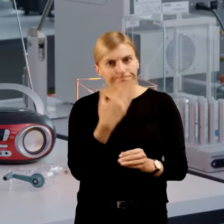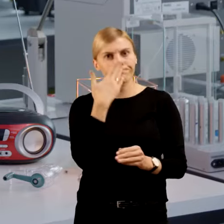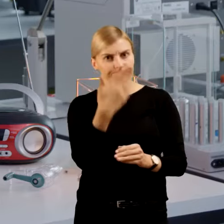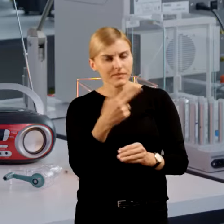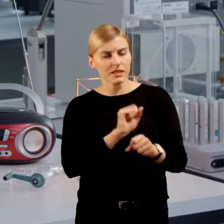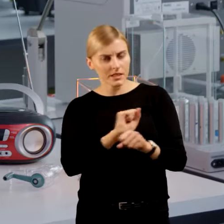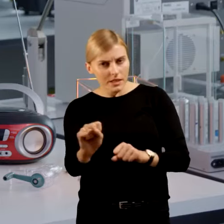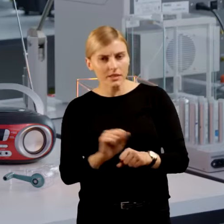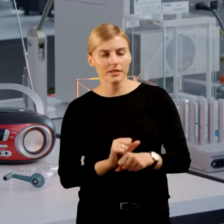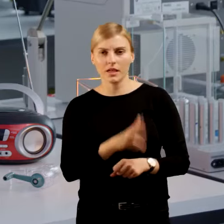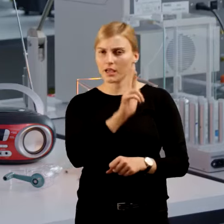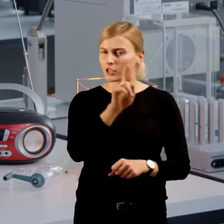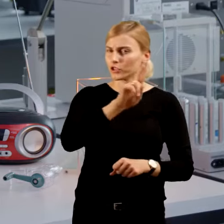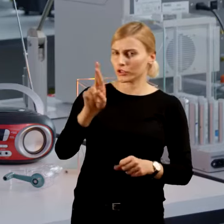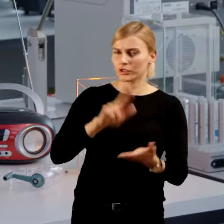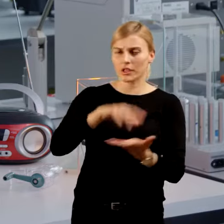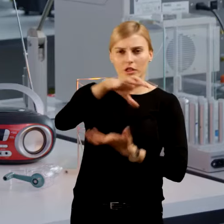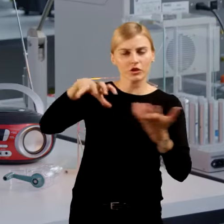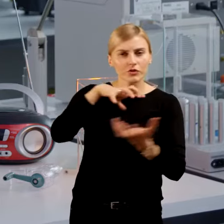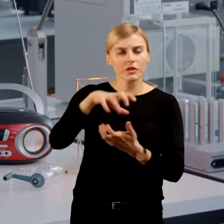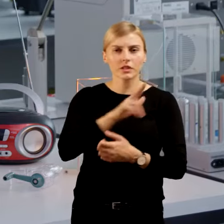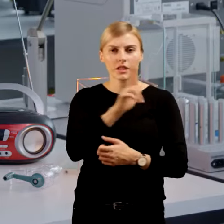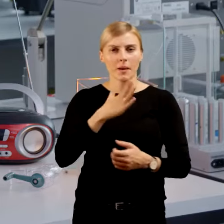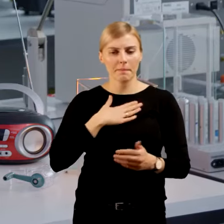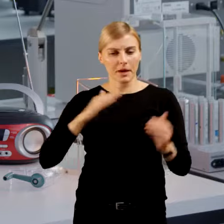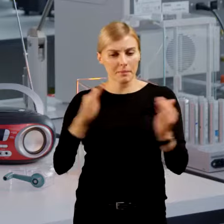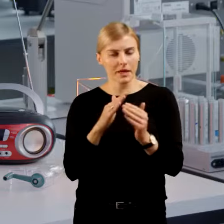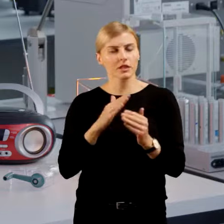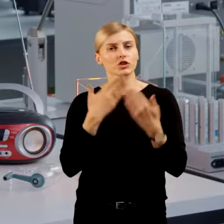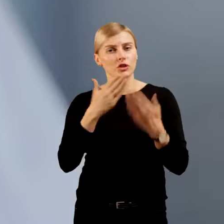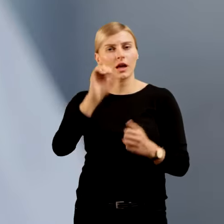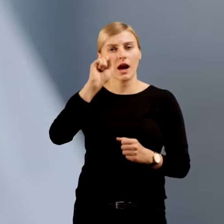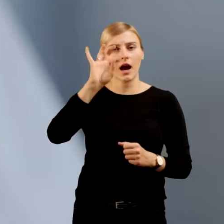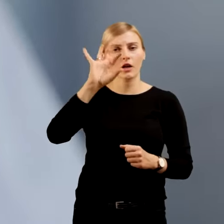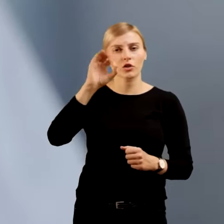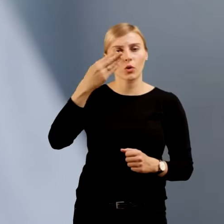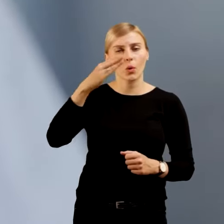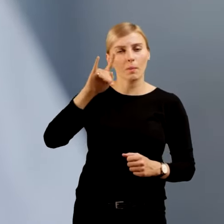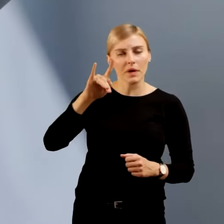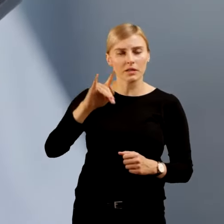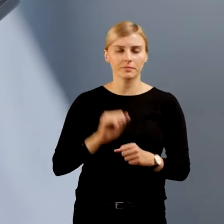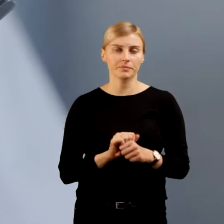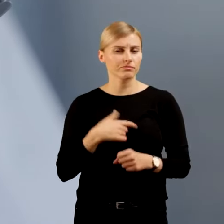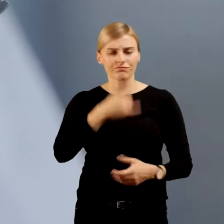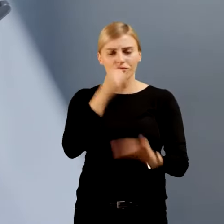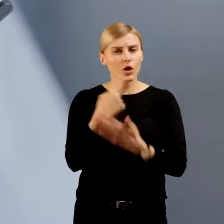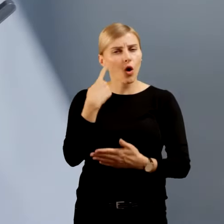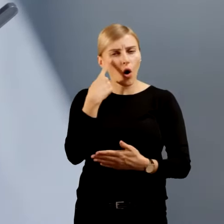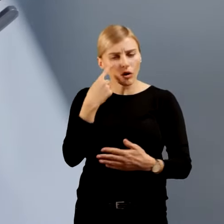Jak każda rzecz na świecie stworzony jest z atomów. Atomy są tak małe, że nie możemy ich zobaczyć gołym okiem.